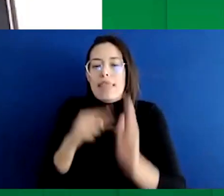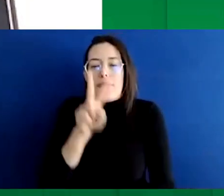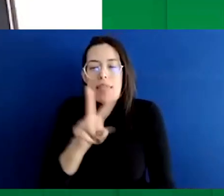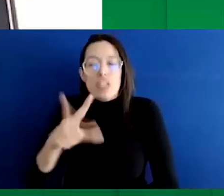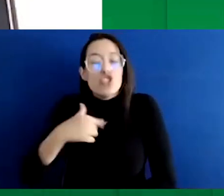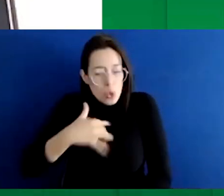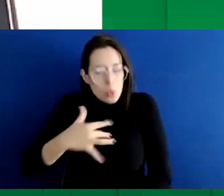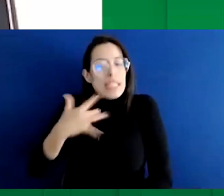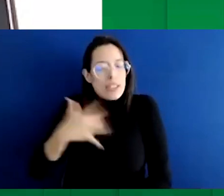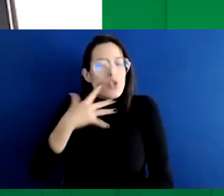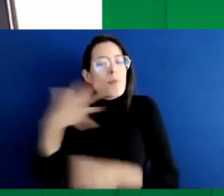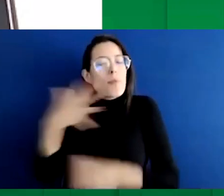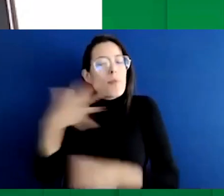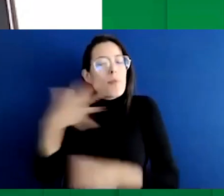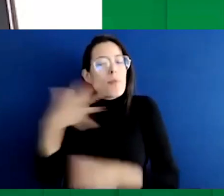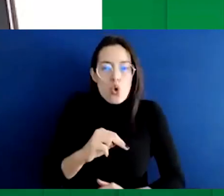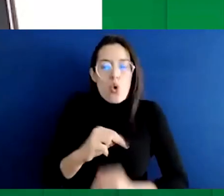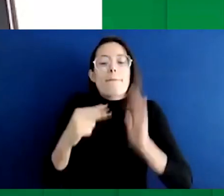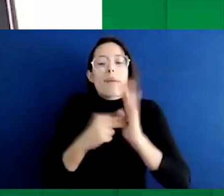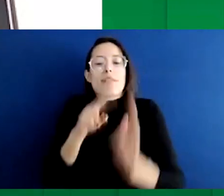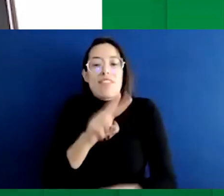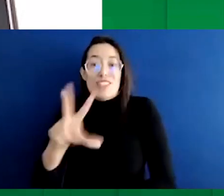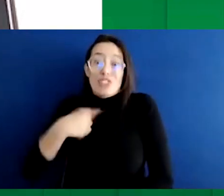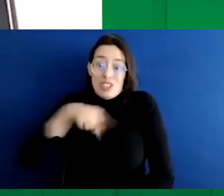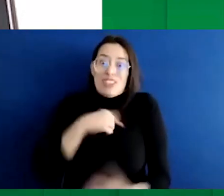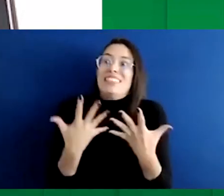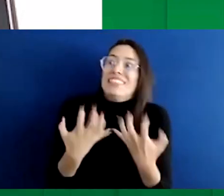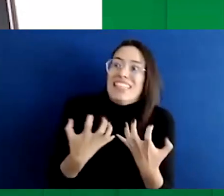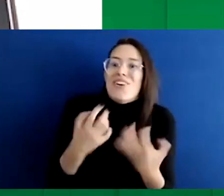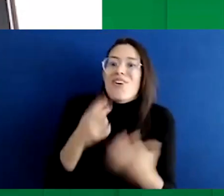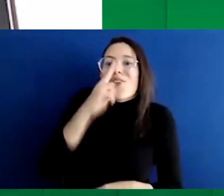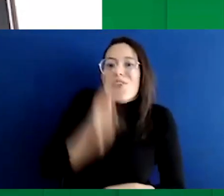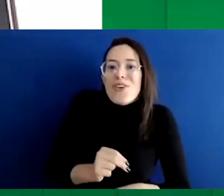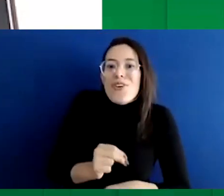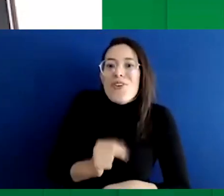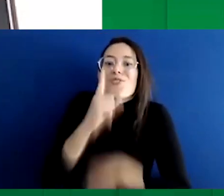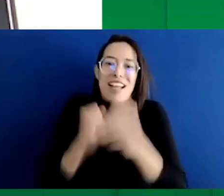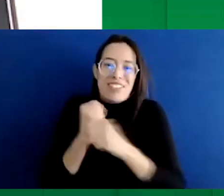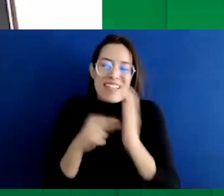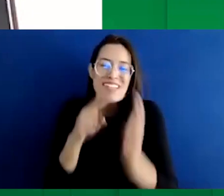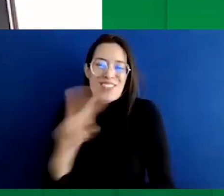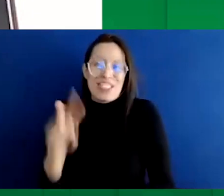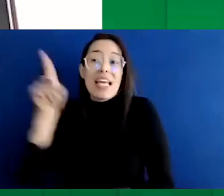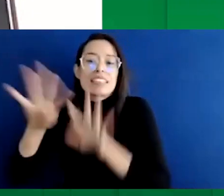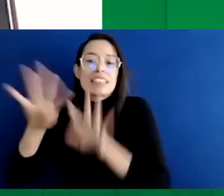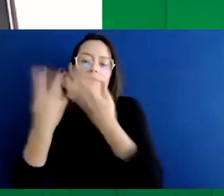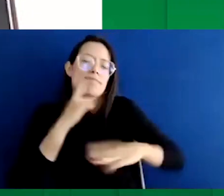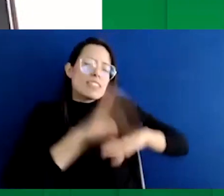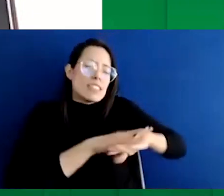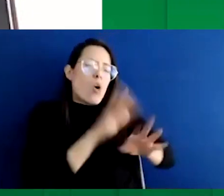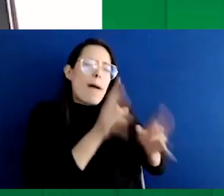del 2023. Entonces, nosotros, repito, lo teníamos hasta junio del 2022, pero el Senado ha pedido que sea un año más